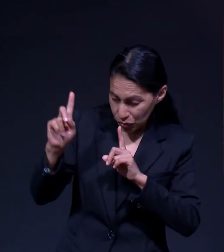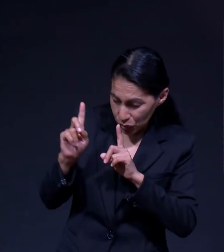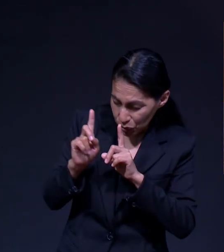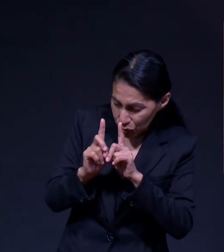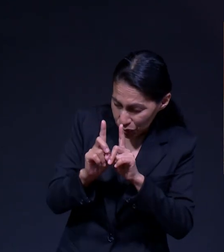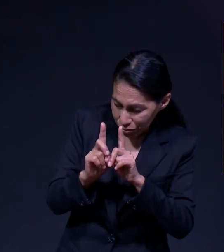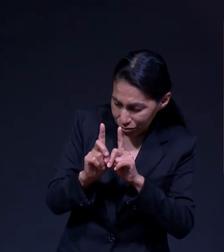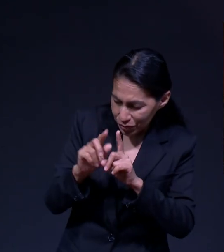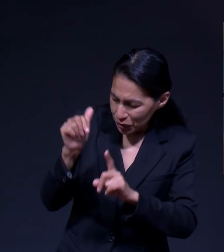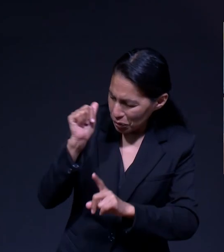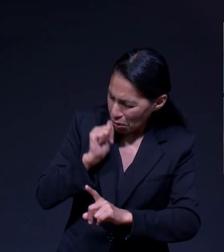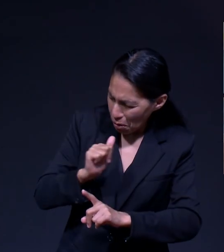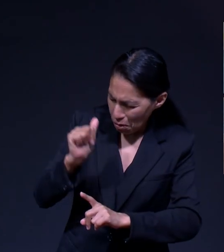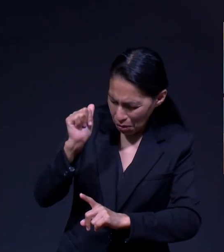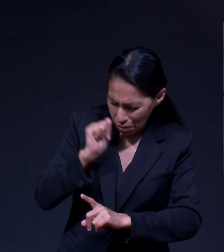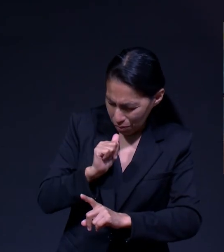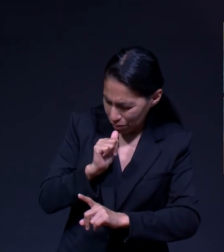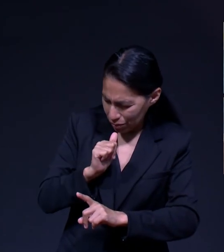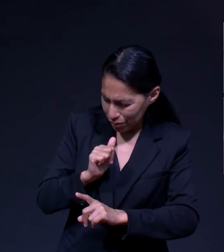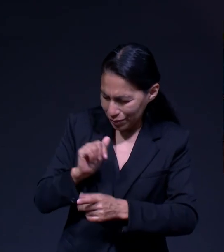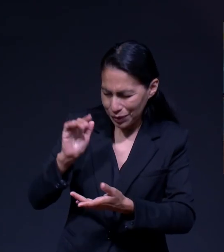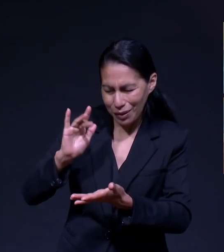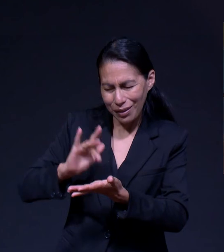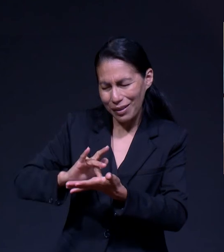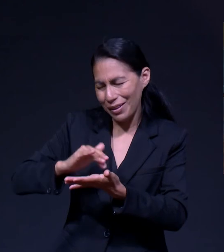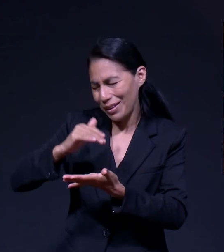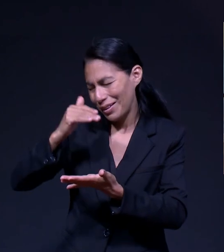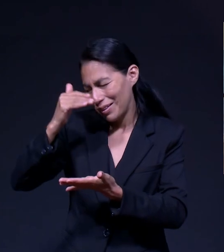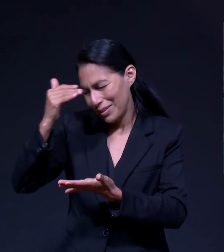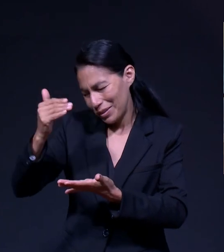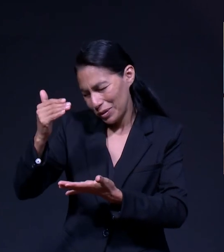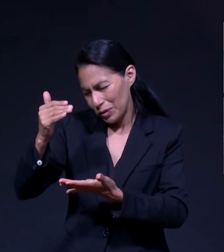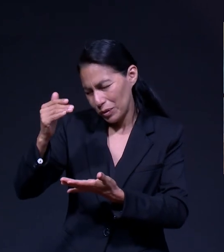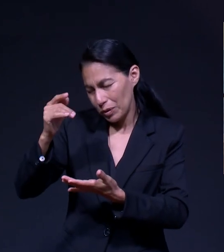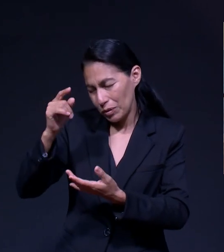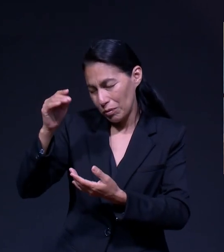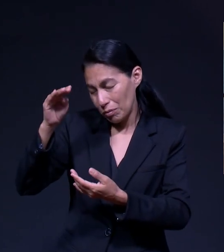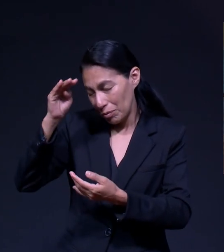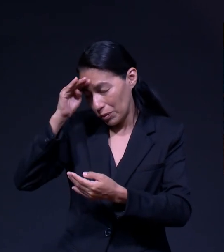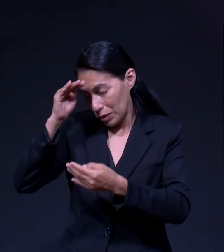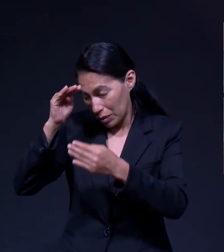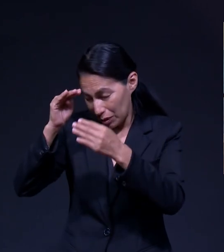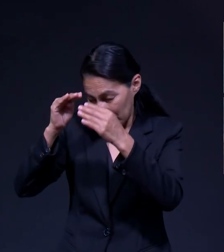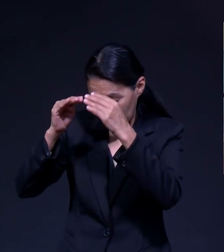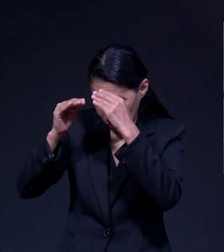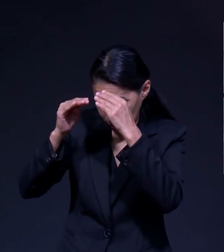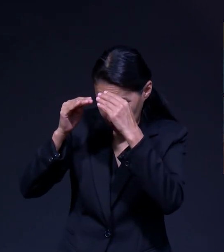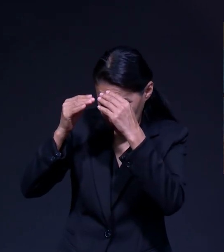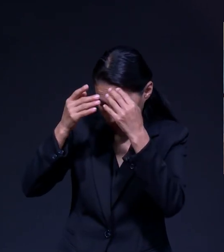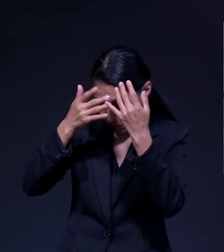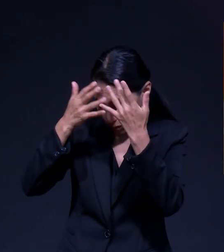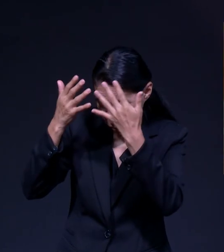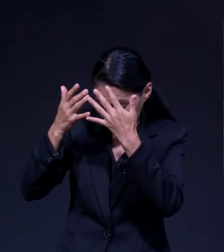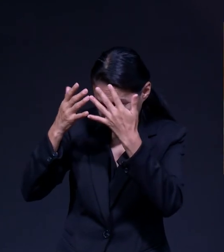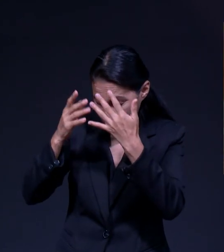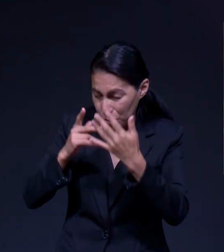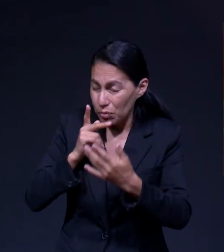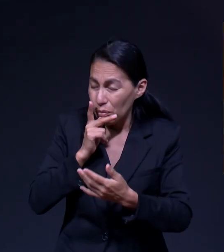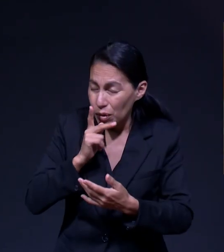tiempo. Gracias porque a través de los pensamientos, a través de nuestras palabras,